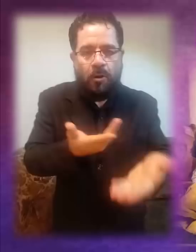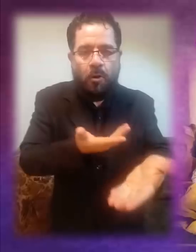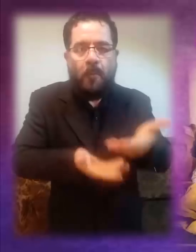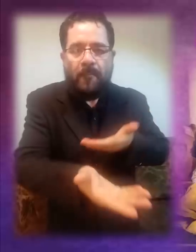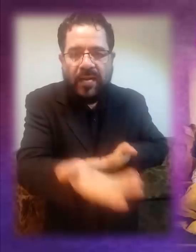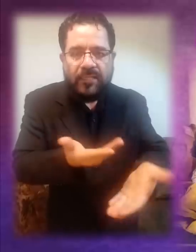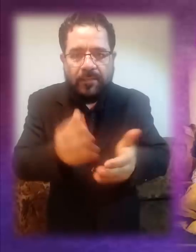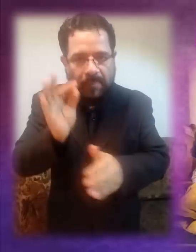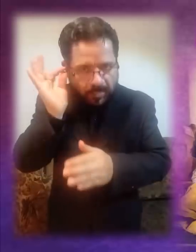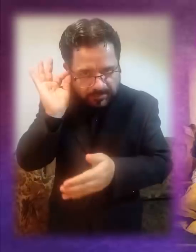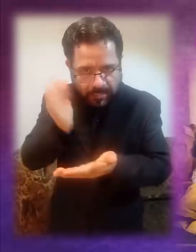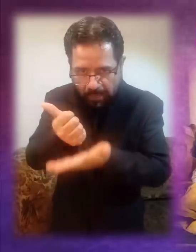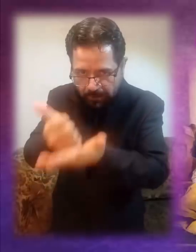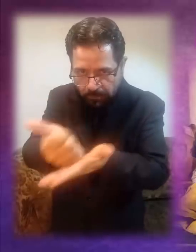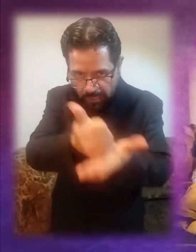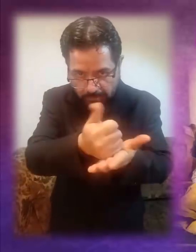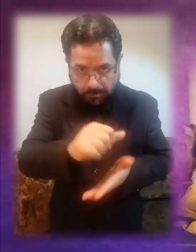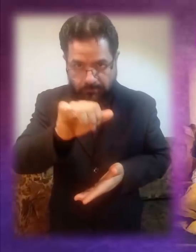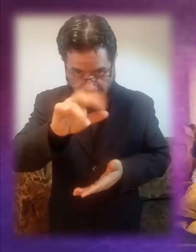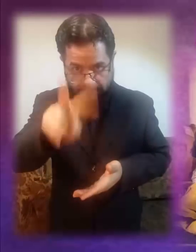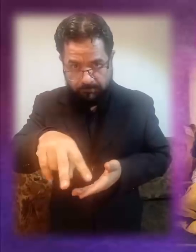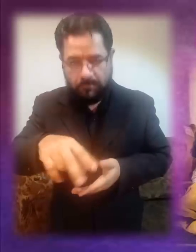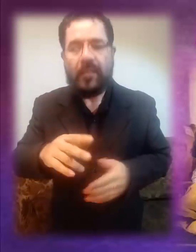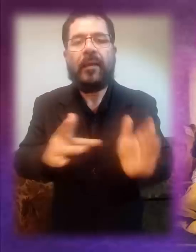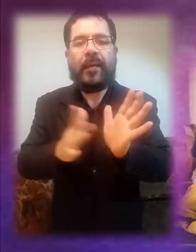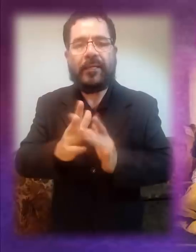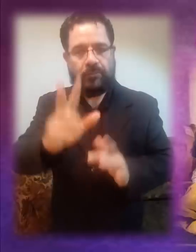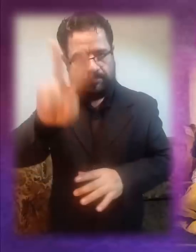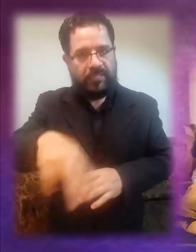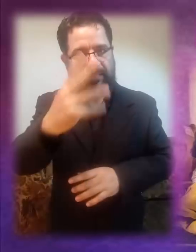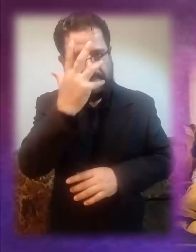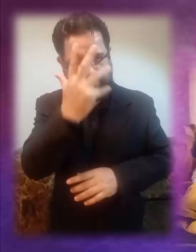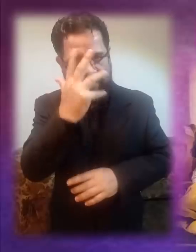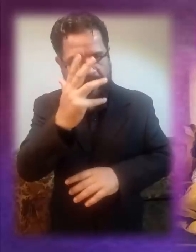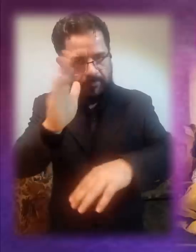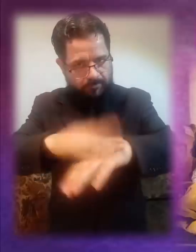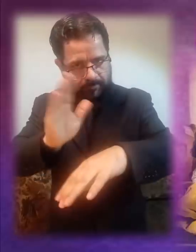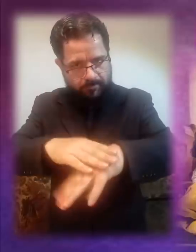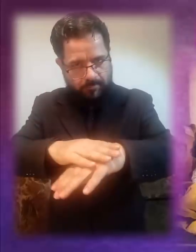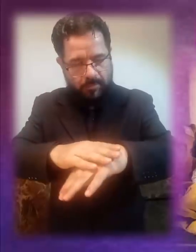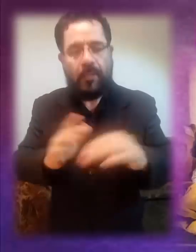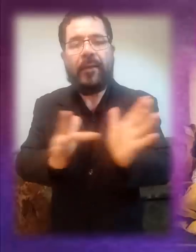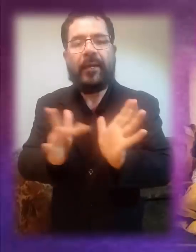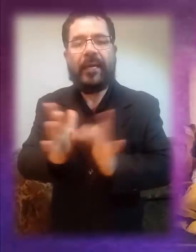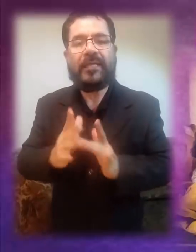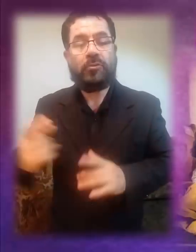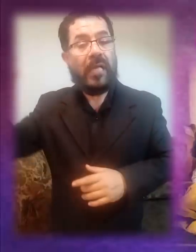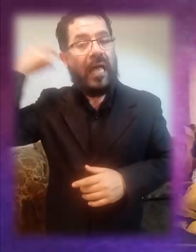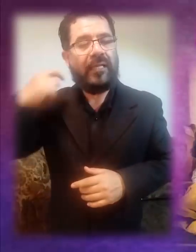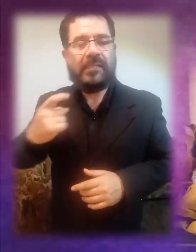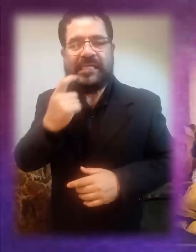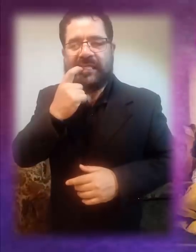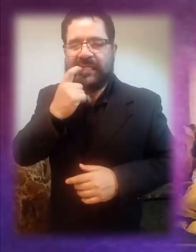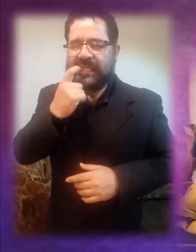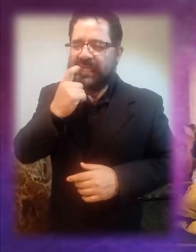compartir y para servir. Es una invitación seria de Jesús, devorado por